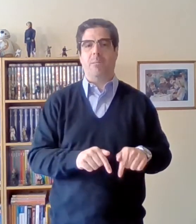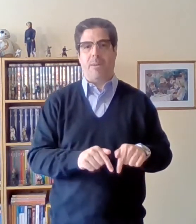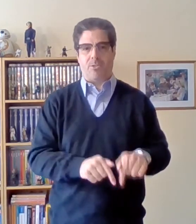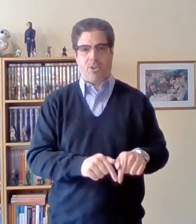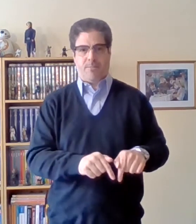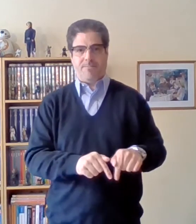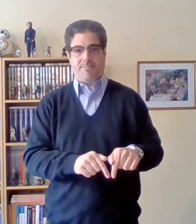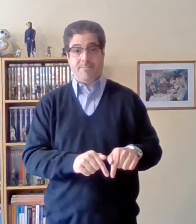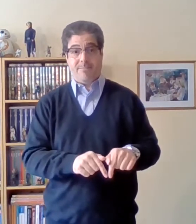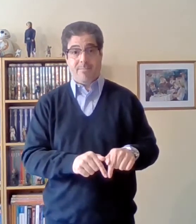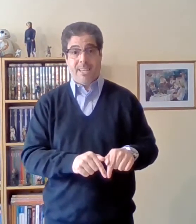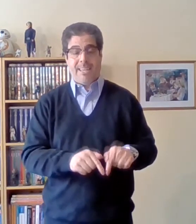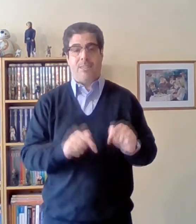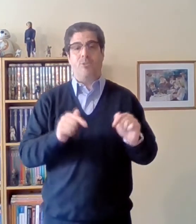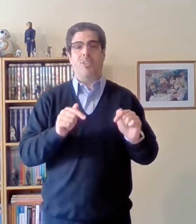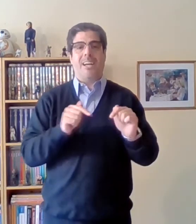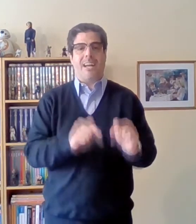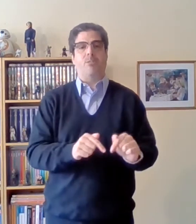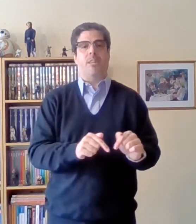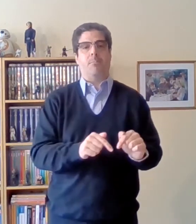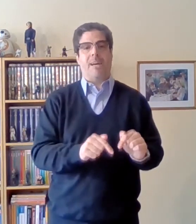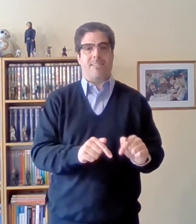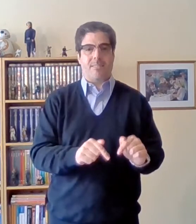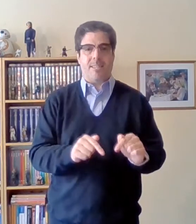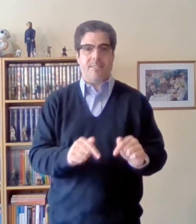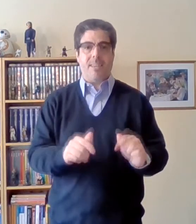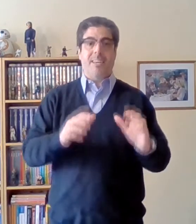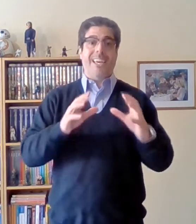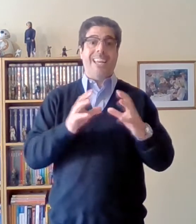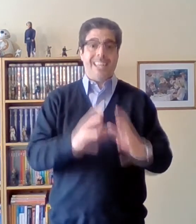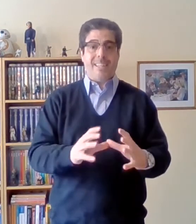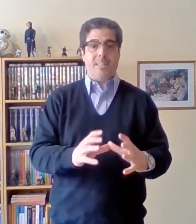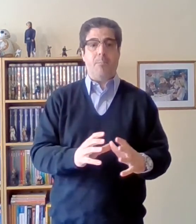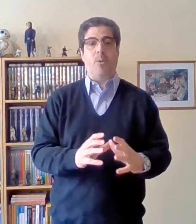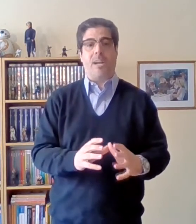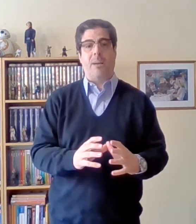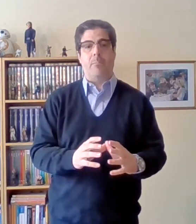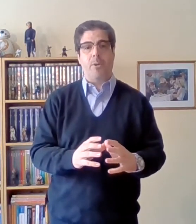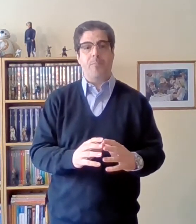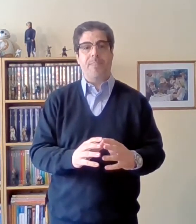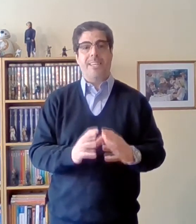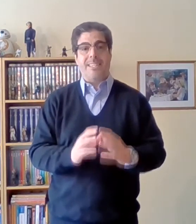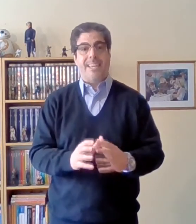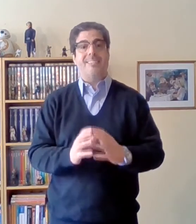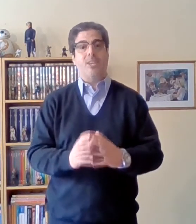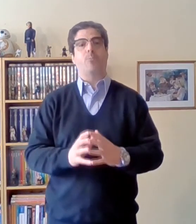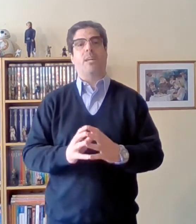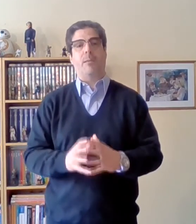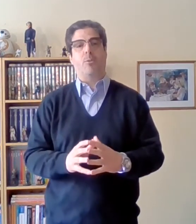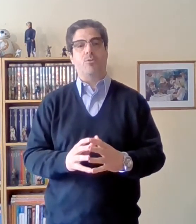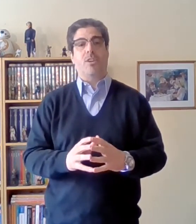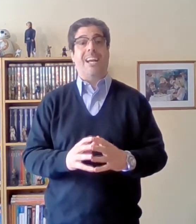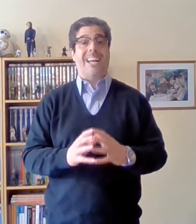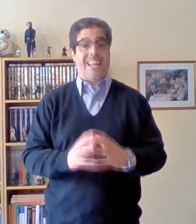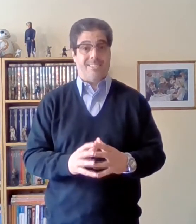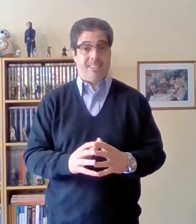inversión y entonces acá es donde Marx dice en este tipo de cambio ya si obtenemos ganancia